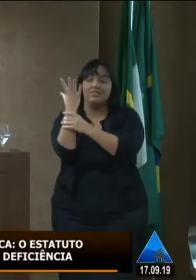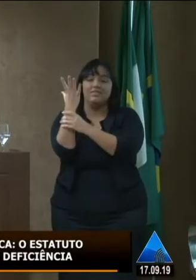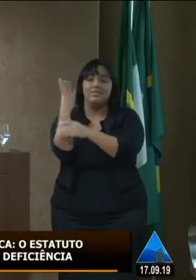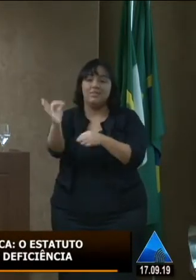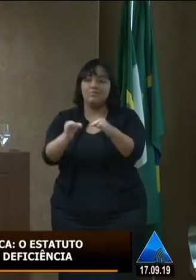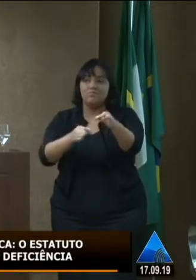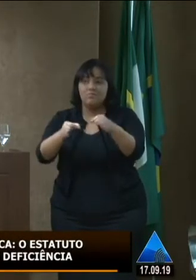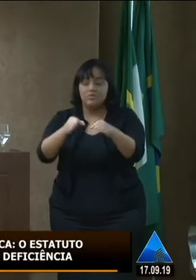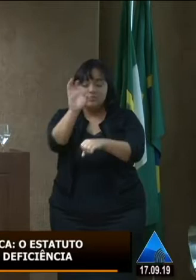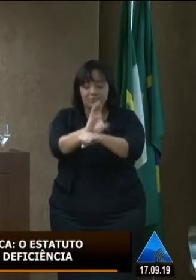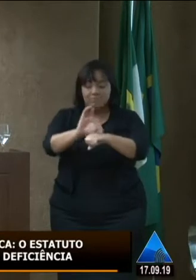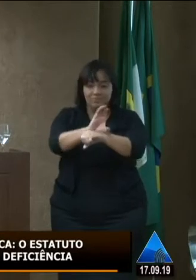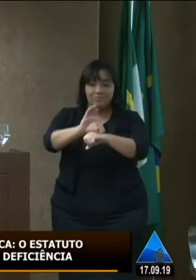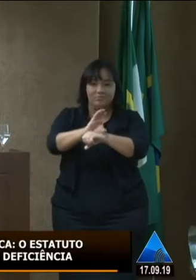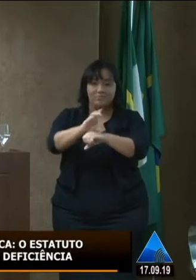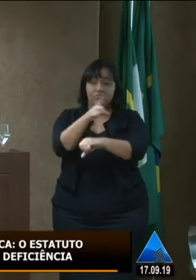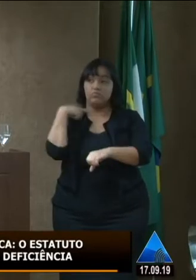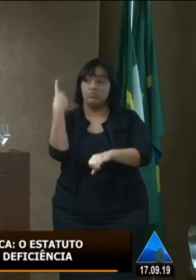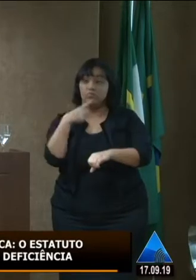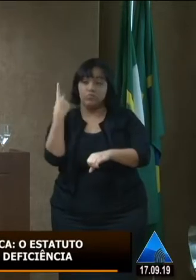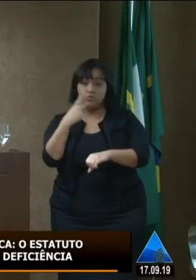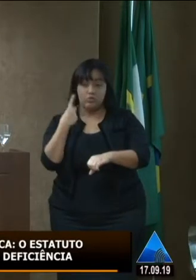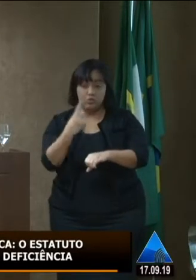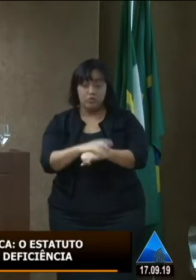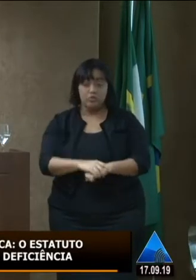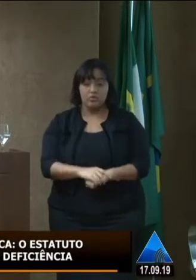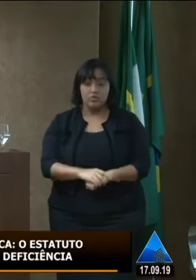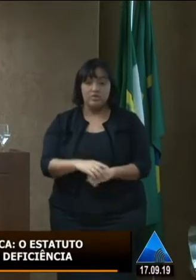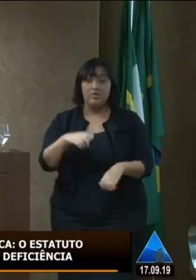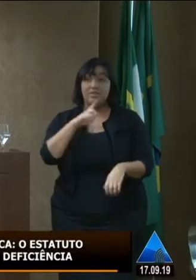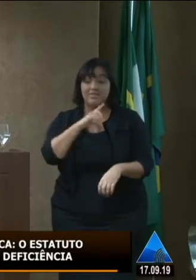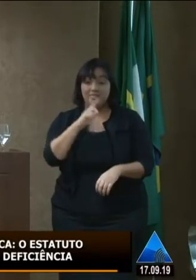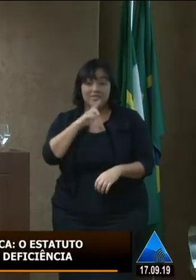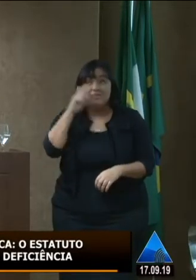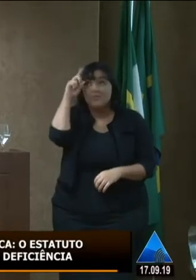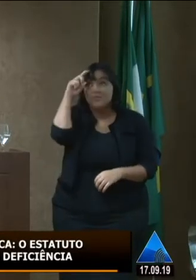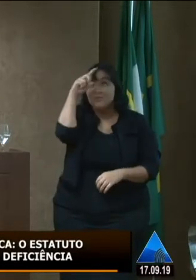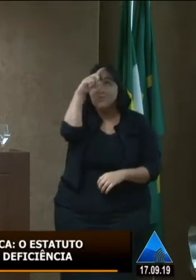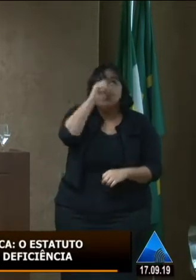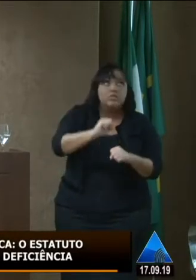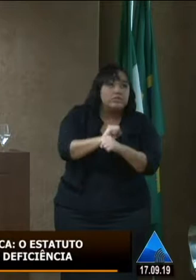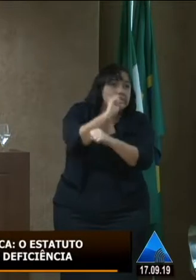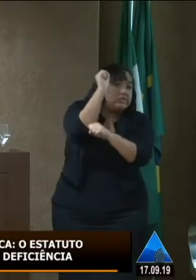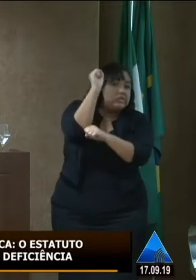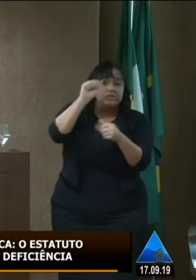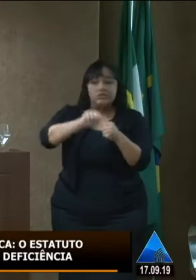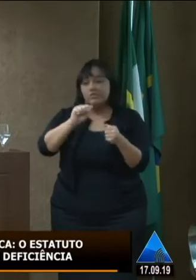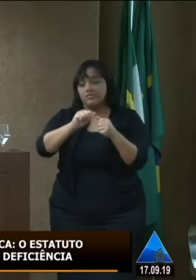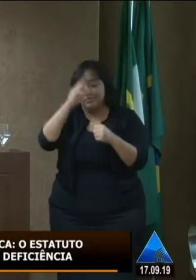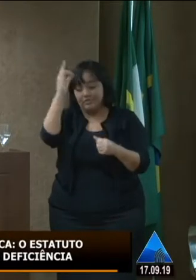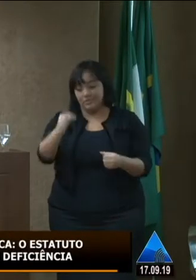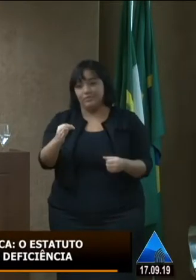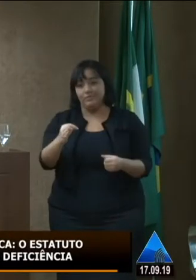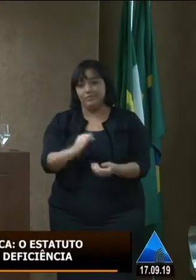constitucional que nós no serviço público temos uma dificuldade tremenda de realizar que é o